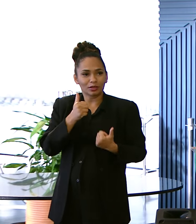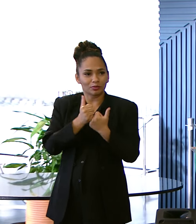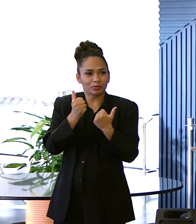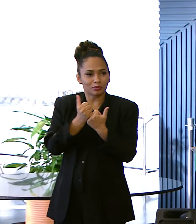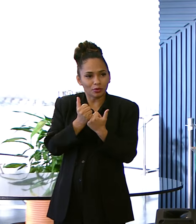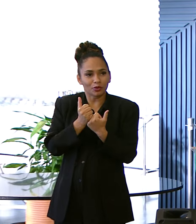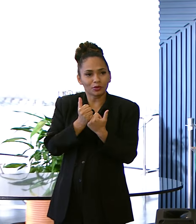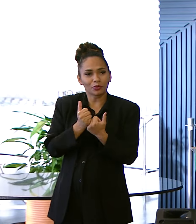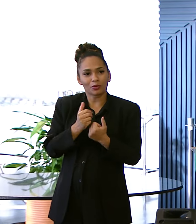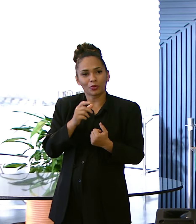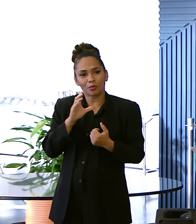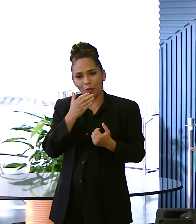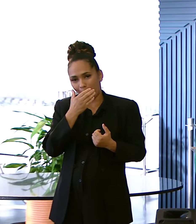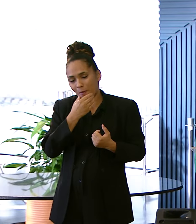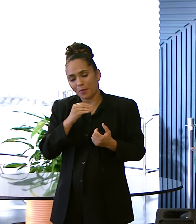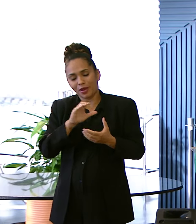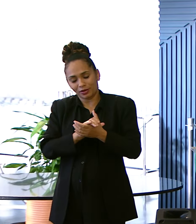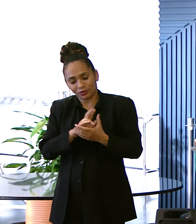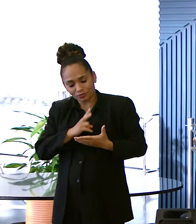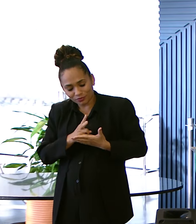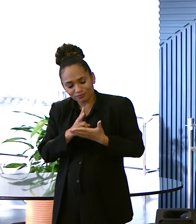Me faz seguir em frente Obrigada